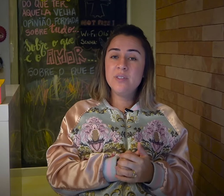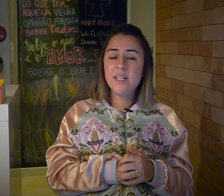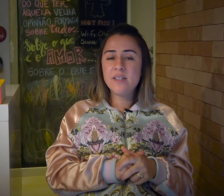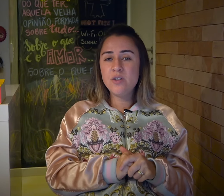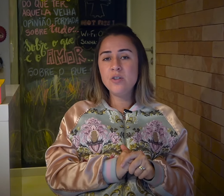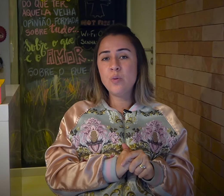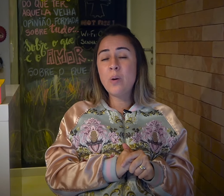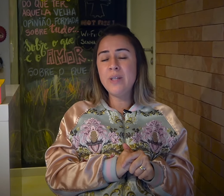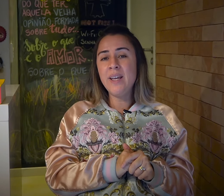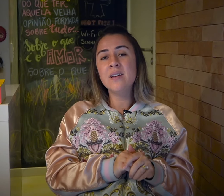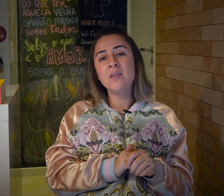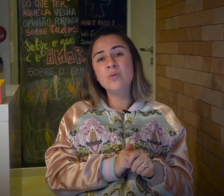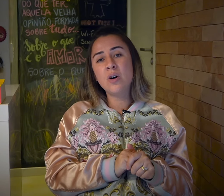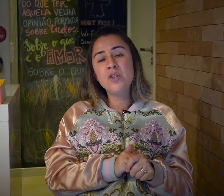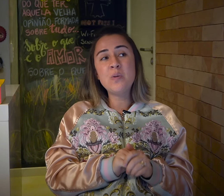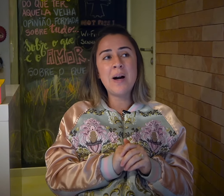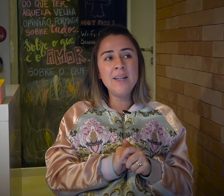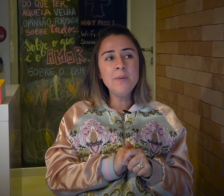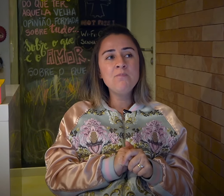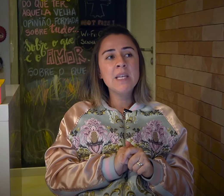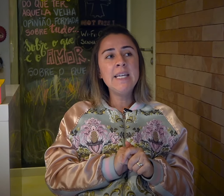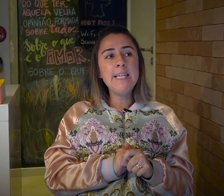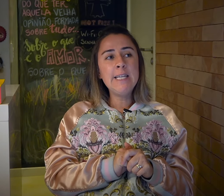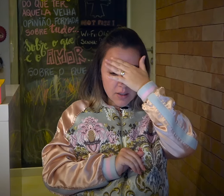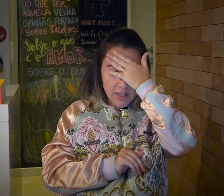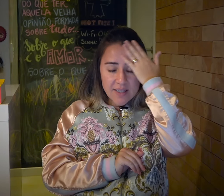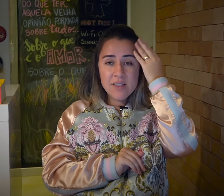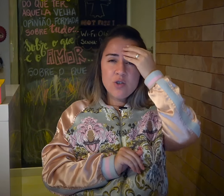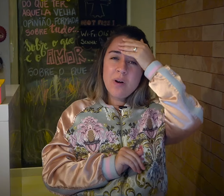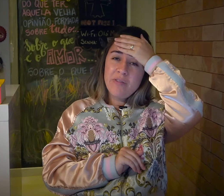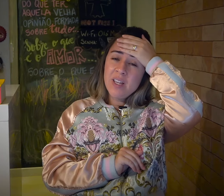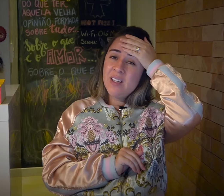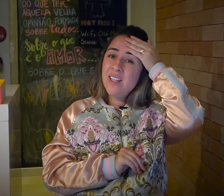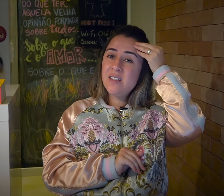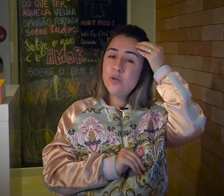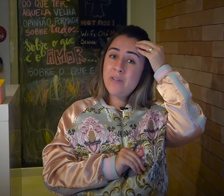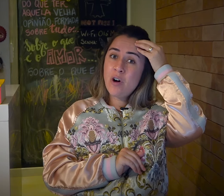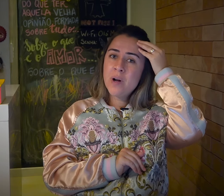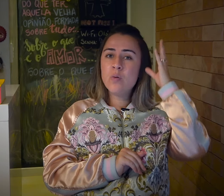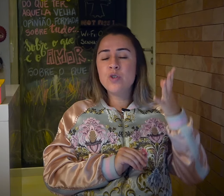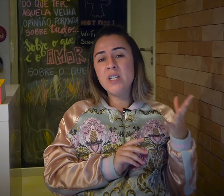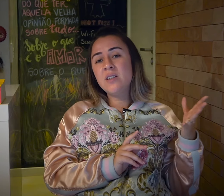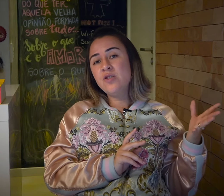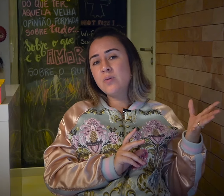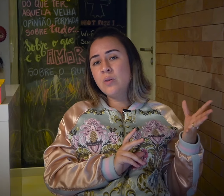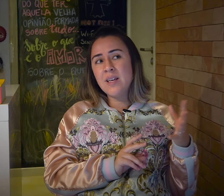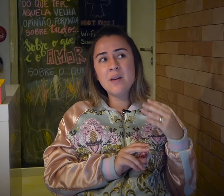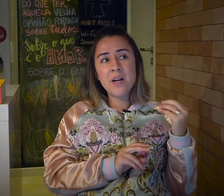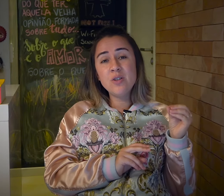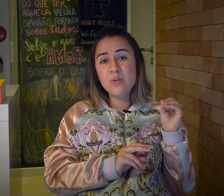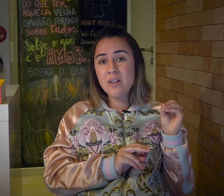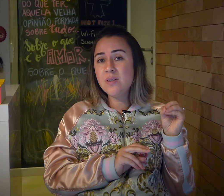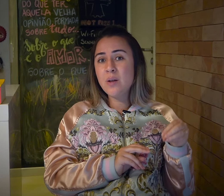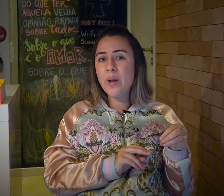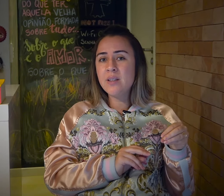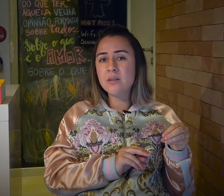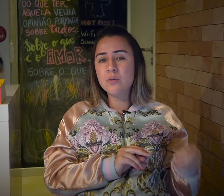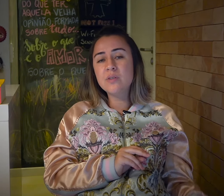interessante de uma alteia lá no norte de Bali, em que existe uma forma congênita de surdez há mais de 250 anos,